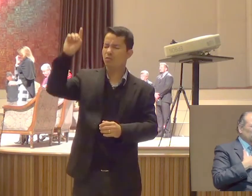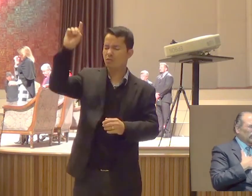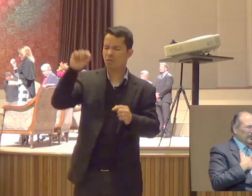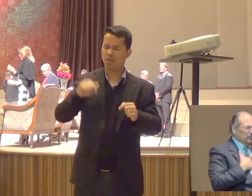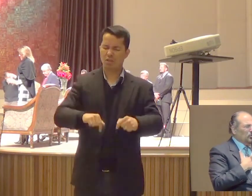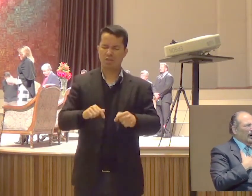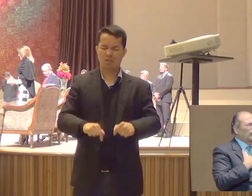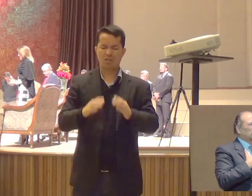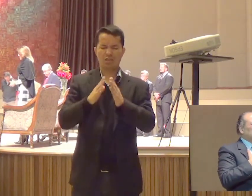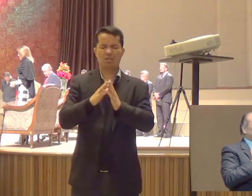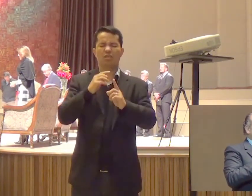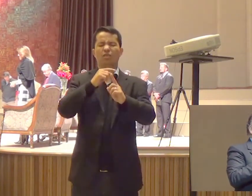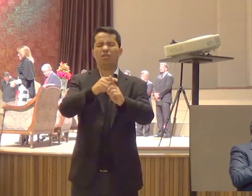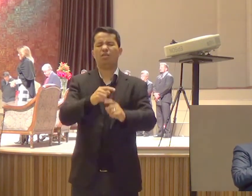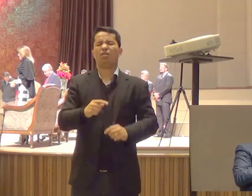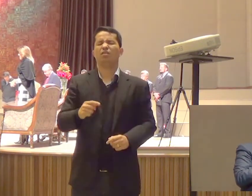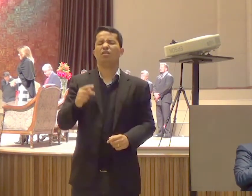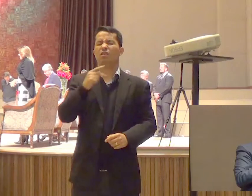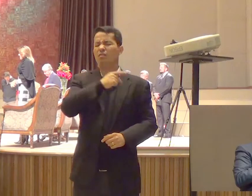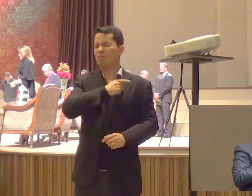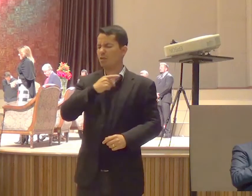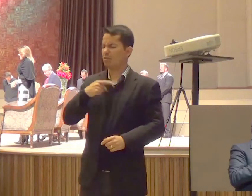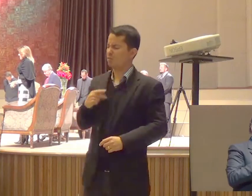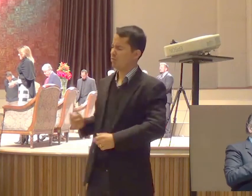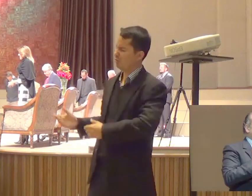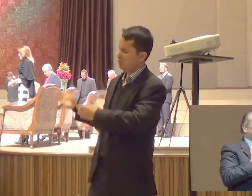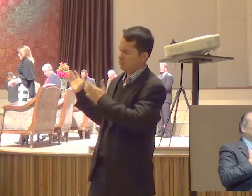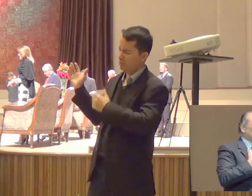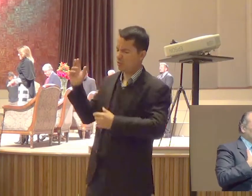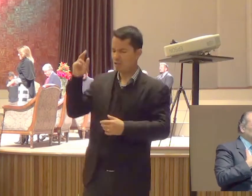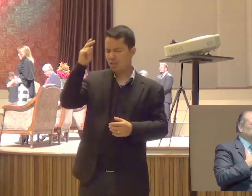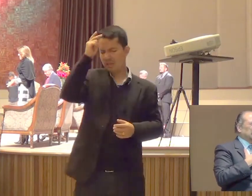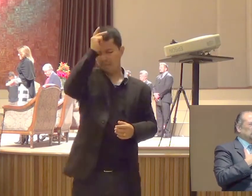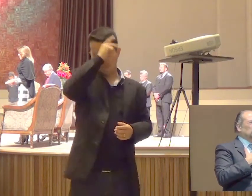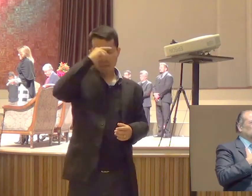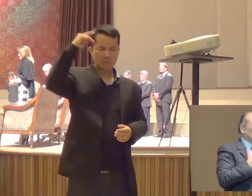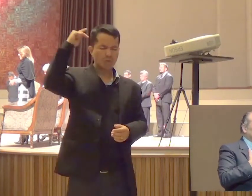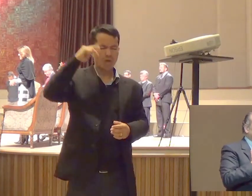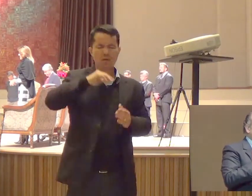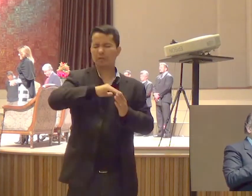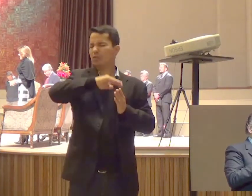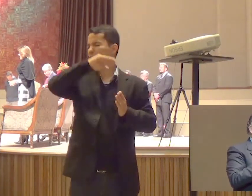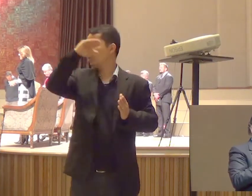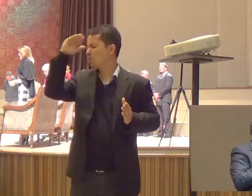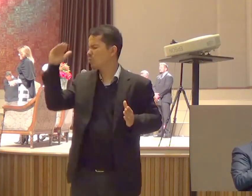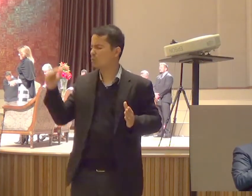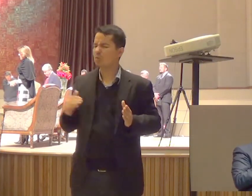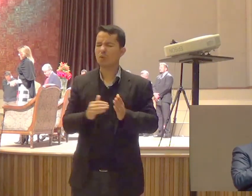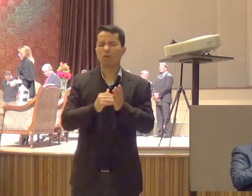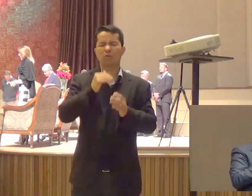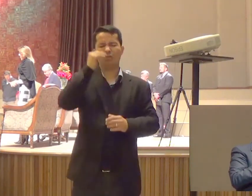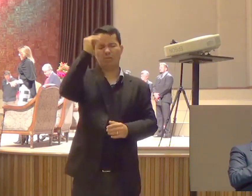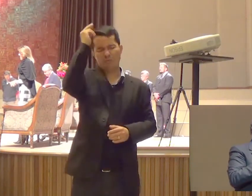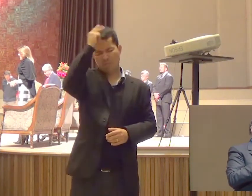pastor Pascoal E por Todos os Demais Pastores Que compõem O colegiado